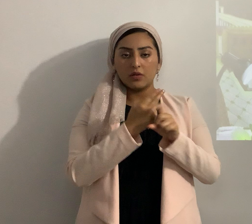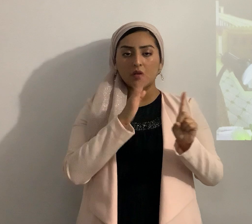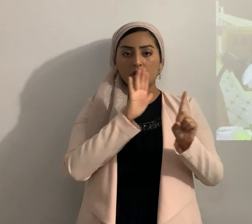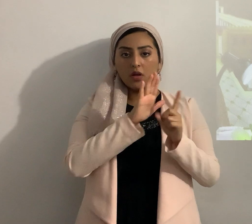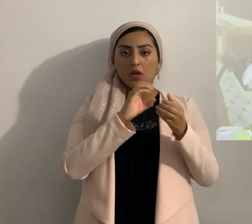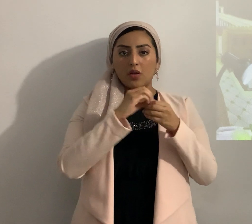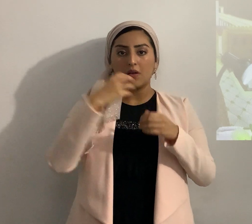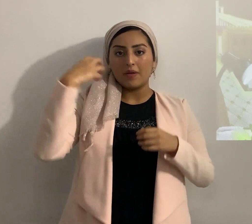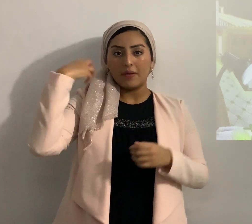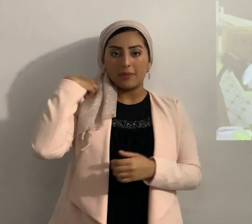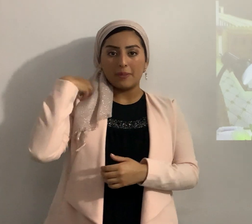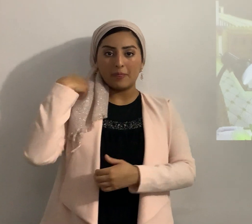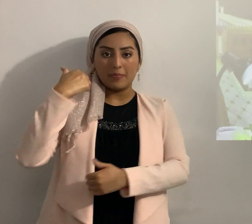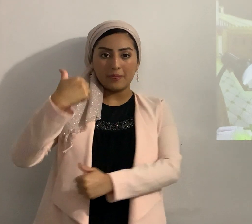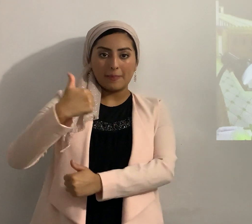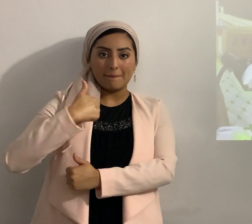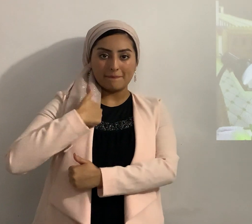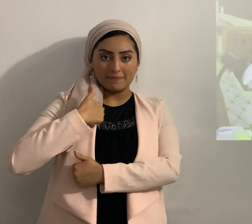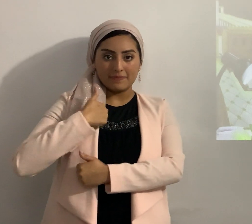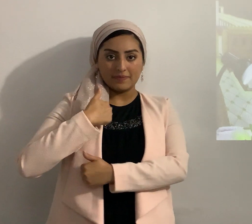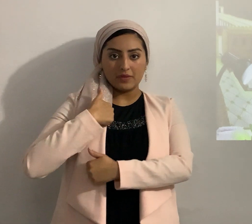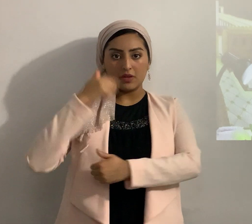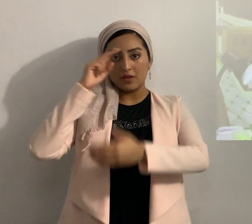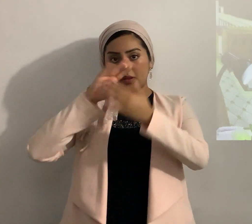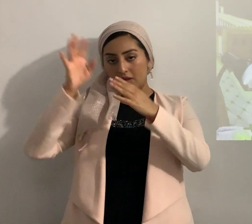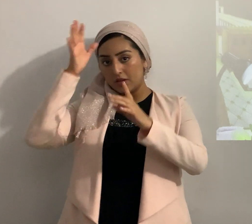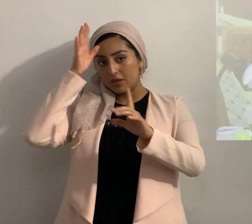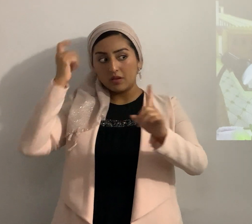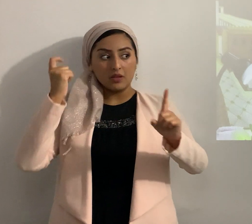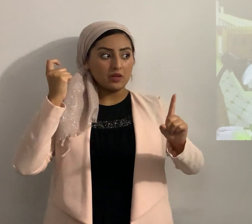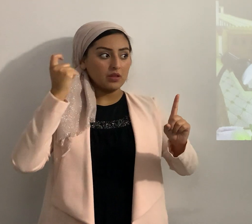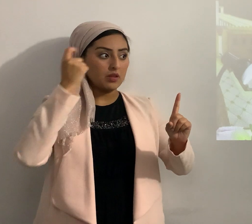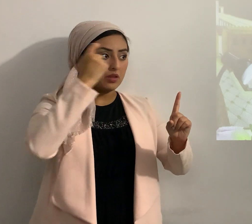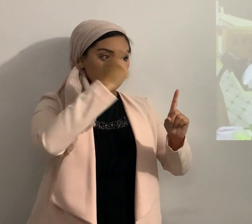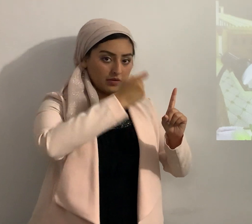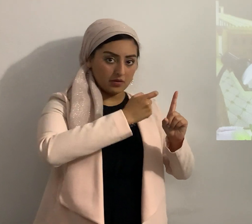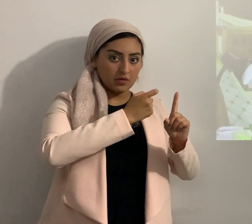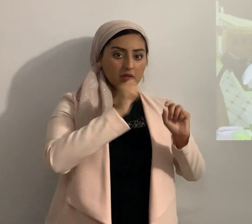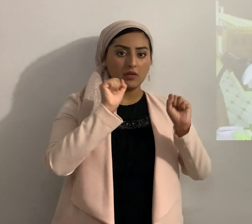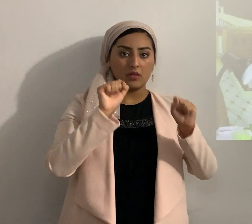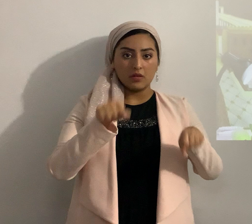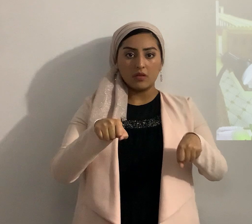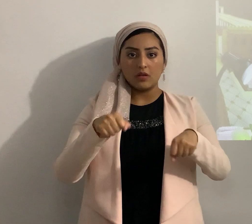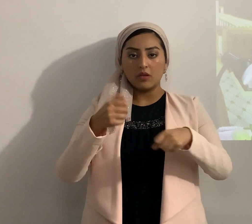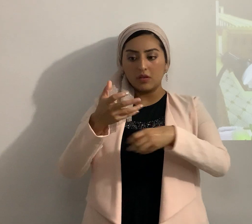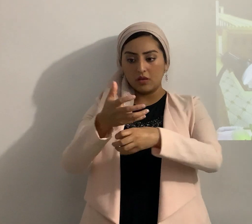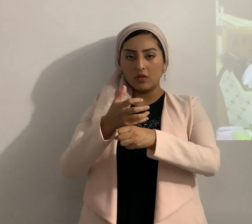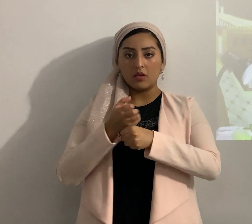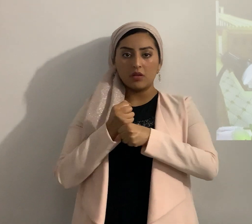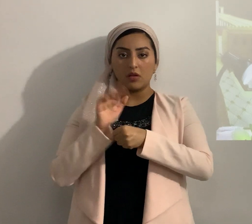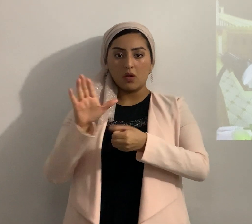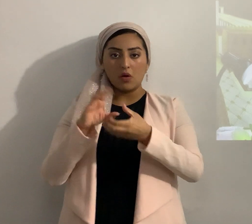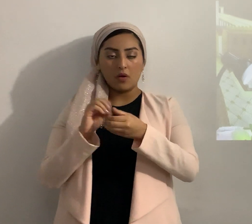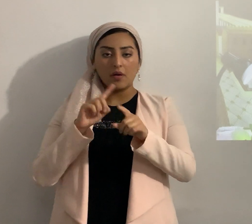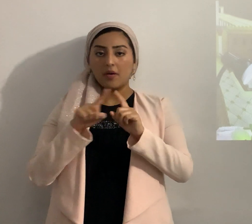militar y su posición que le dio el Eterno en primer lugar para obtener ganancias personales pero no lo hizo